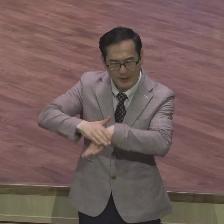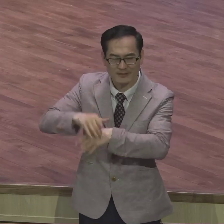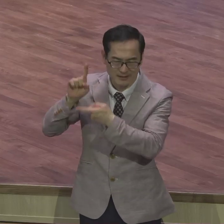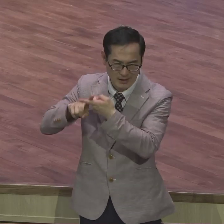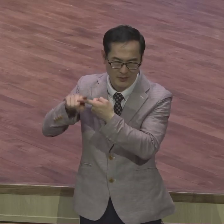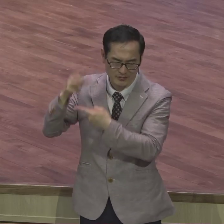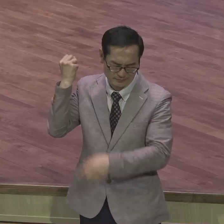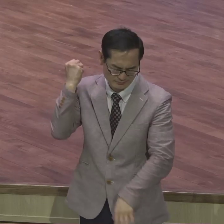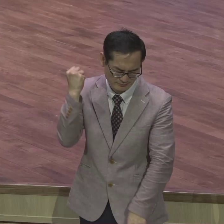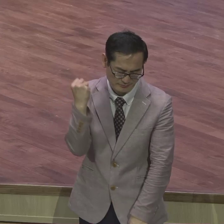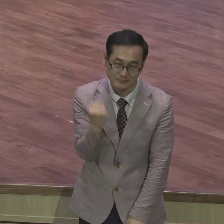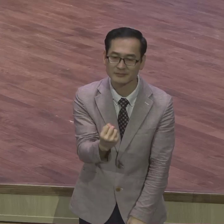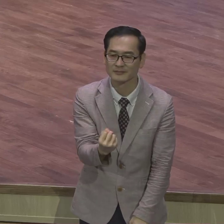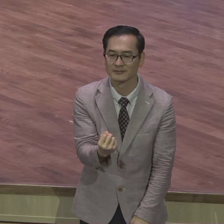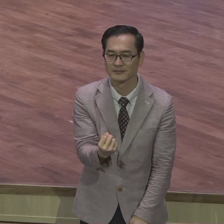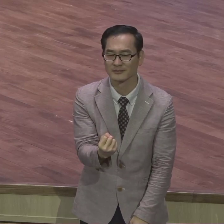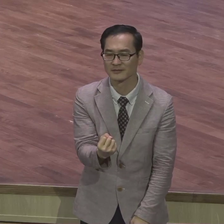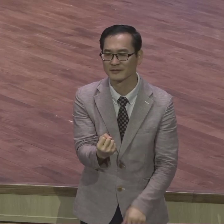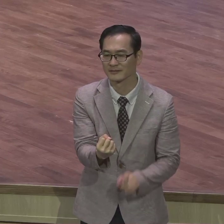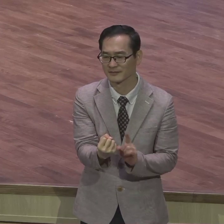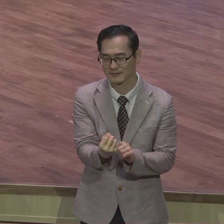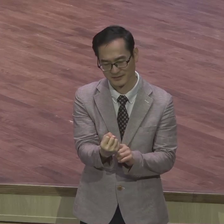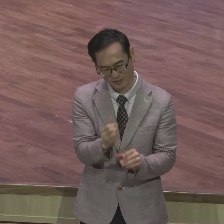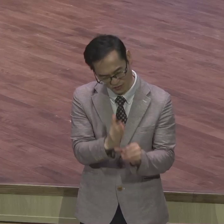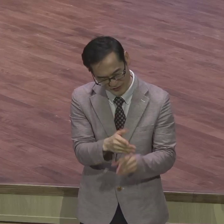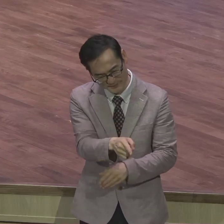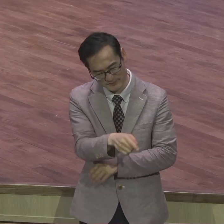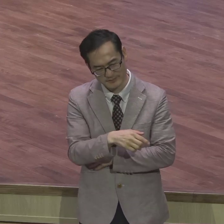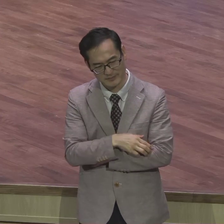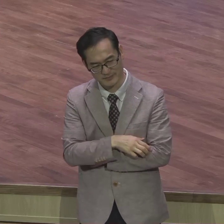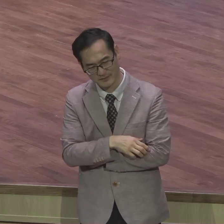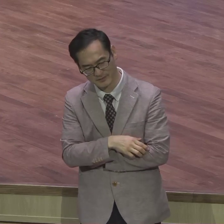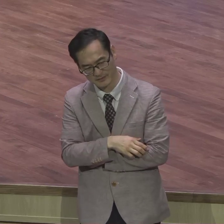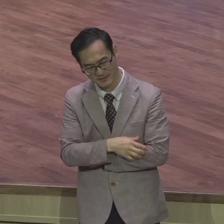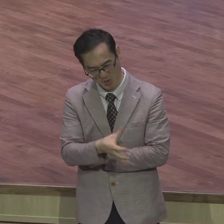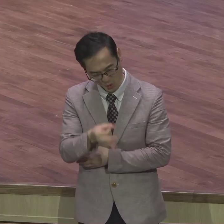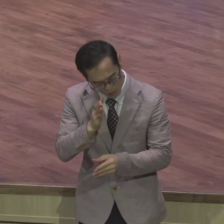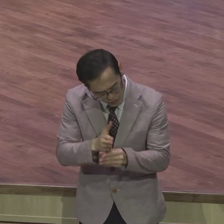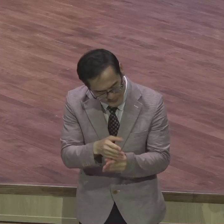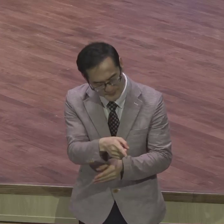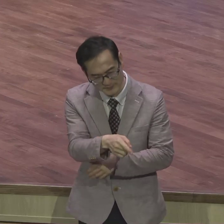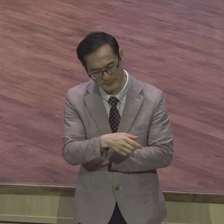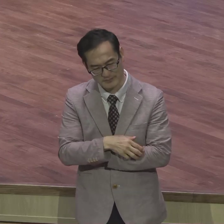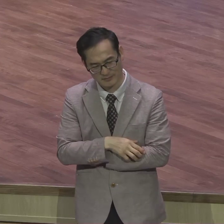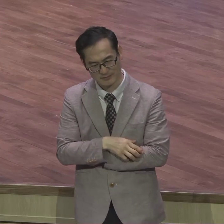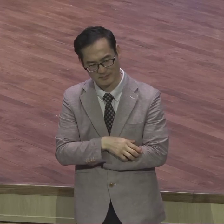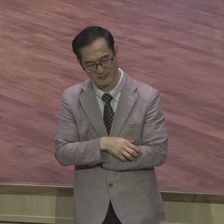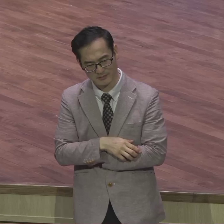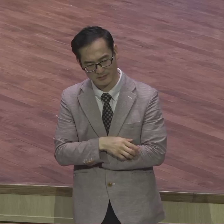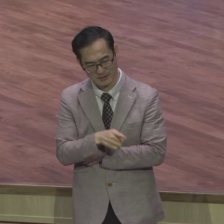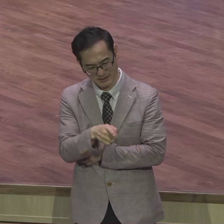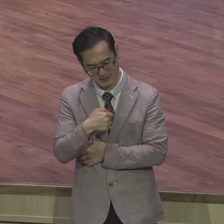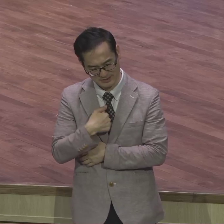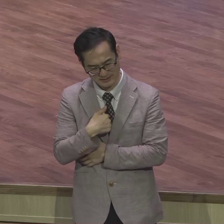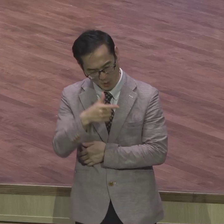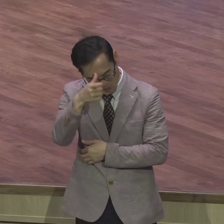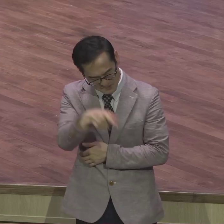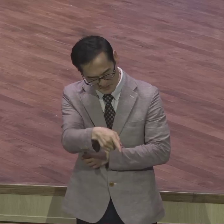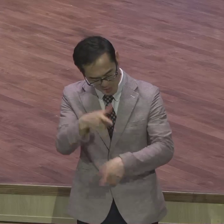중심이구나 뭐든지 물질 중심이구나 뭐든지 자기 의의를 주장하는 성공 중심이구나